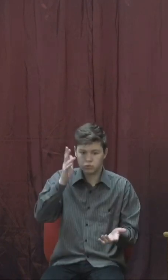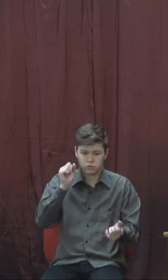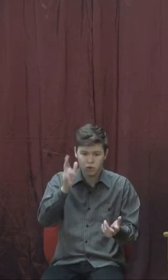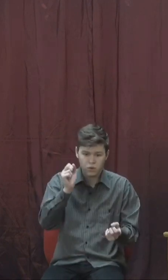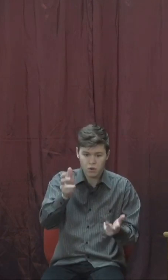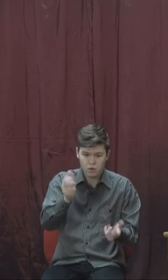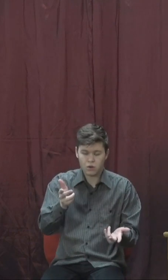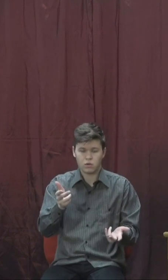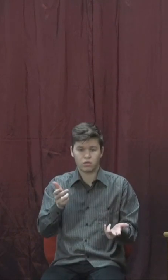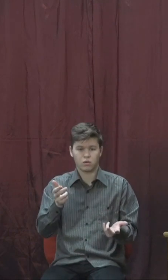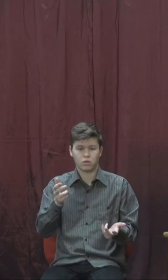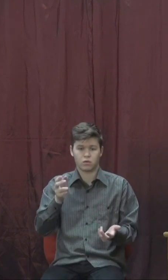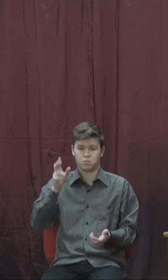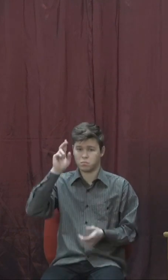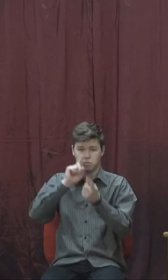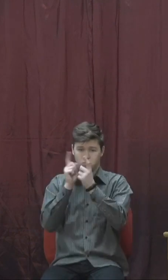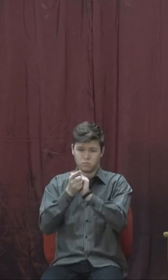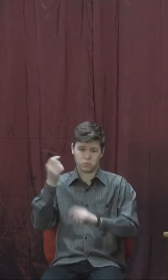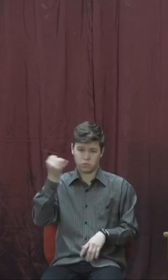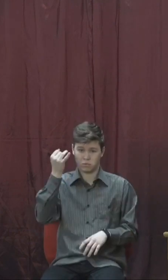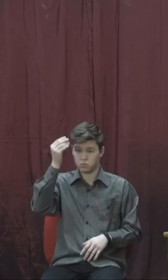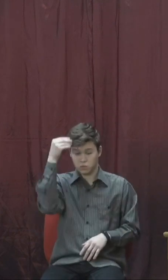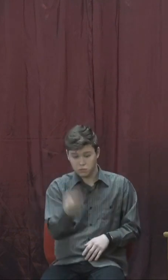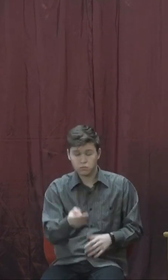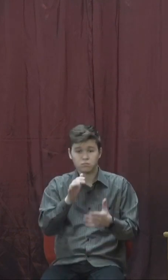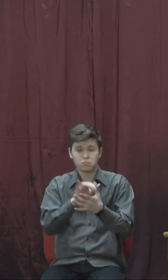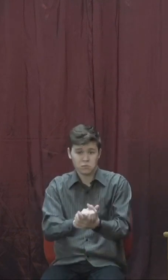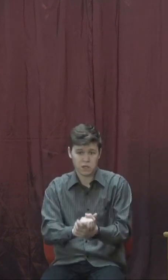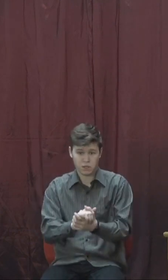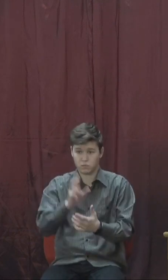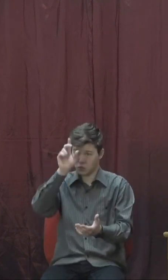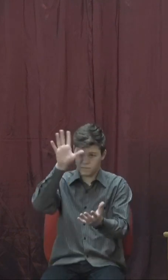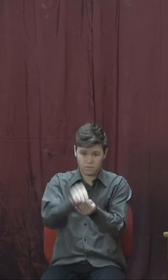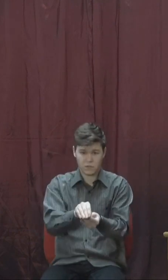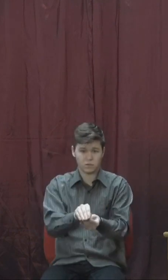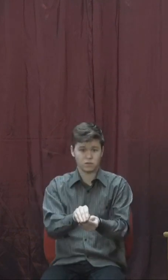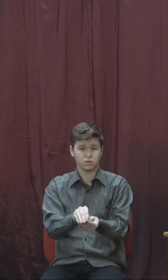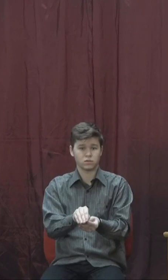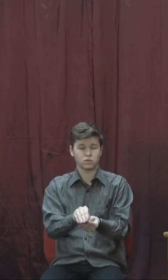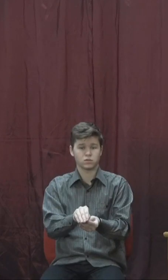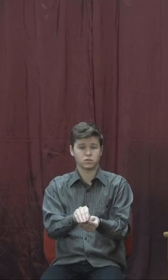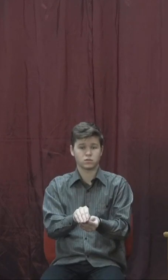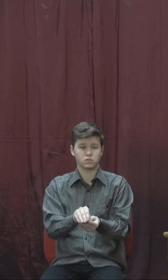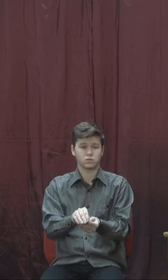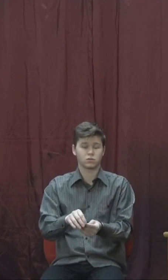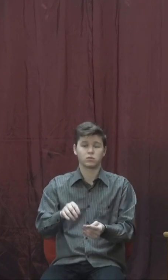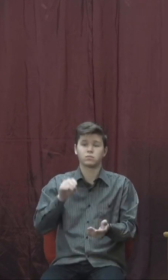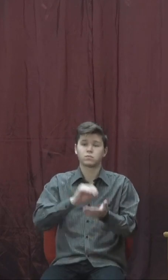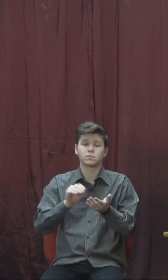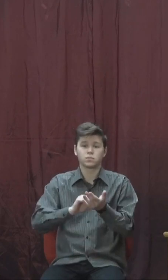зацікавлений. А Бог сказав, що я тебе не залишу. Ми читаємо про мужа в вірі, що було, що вони і